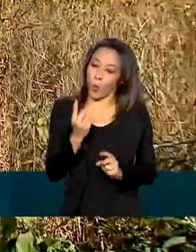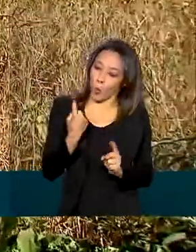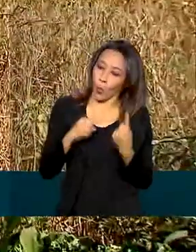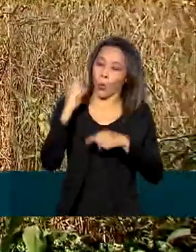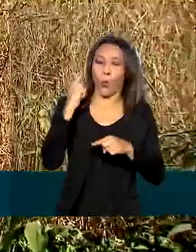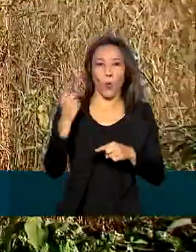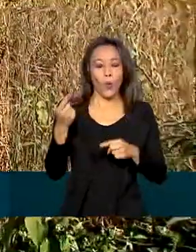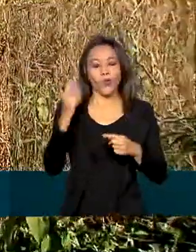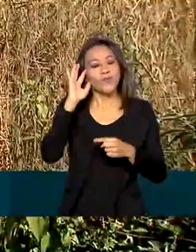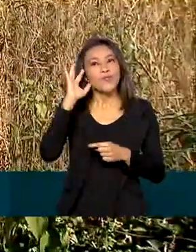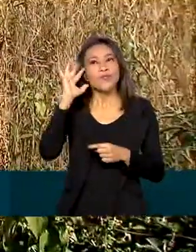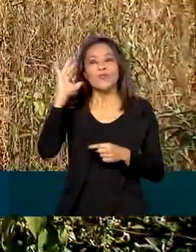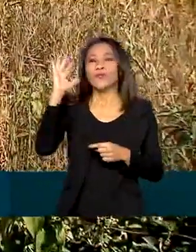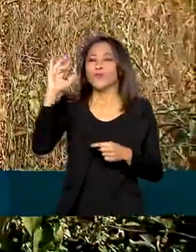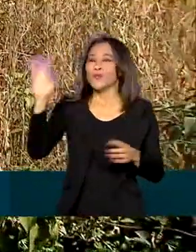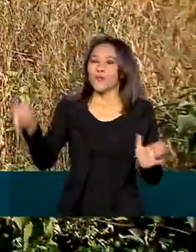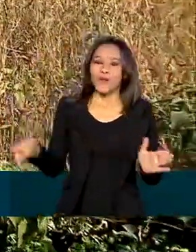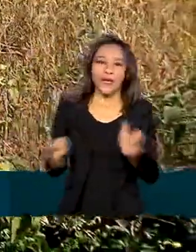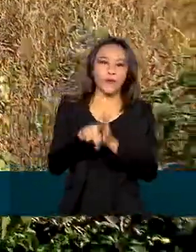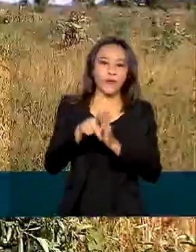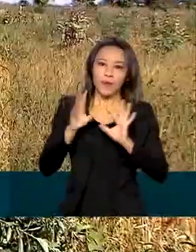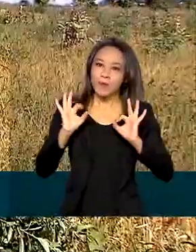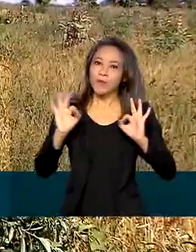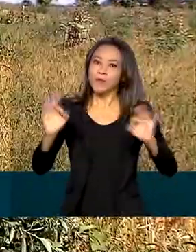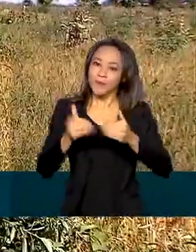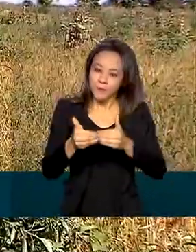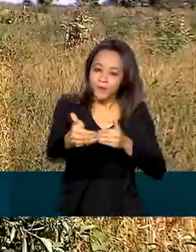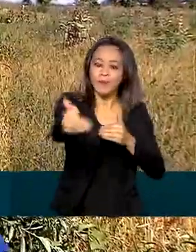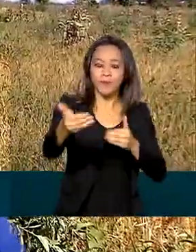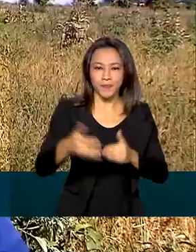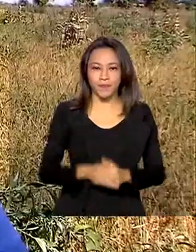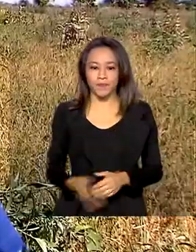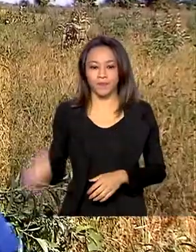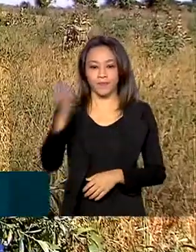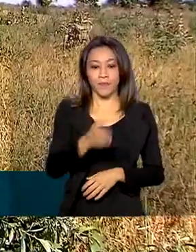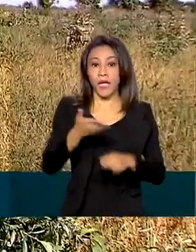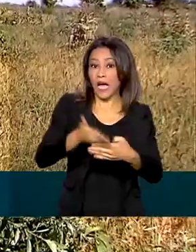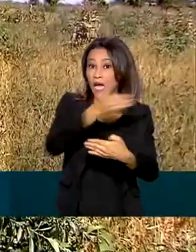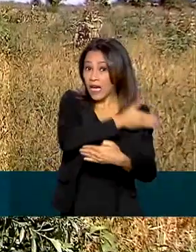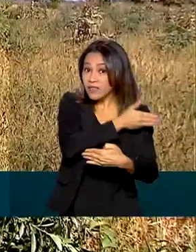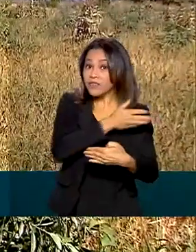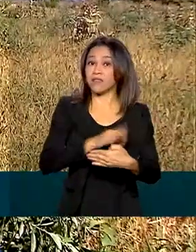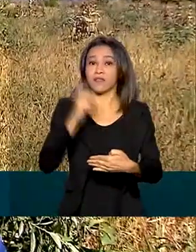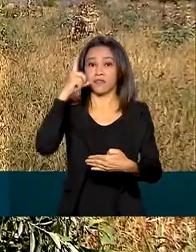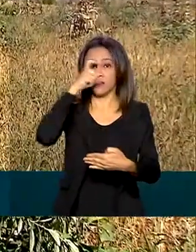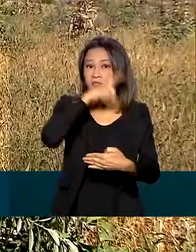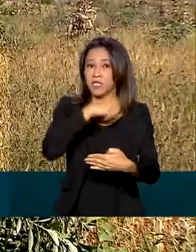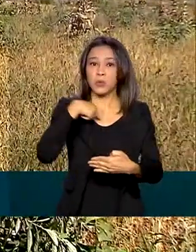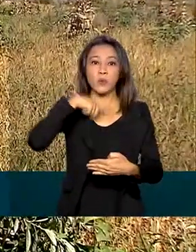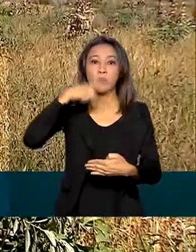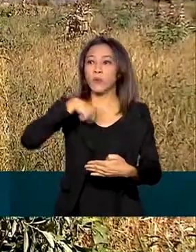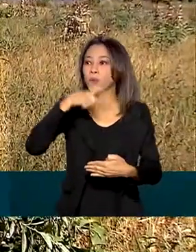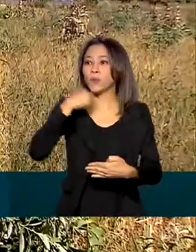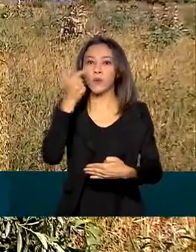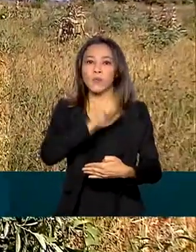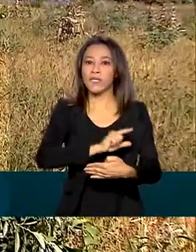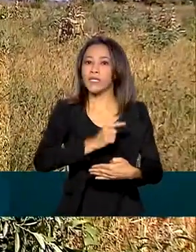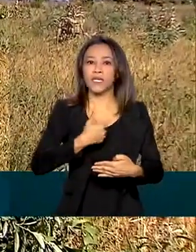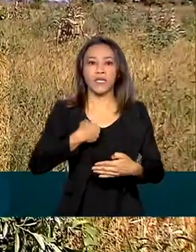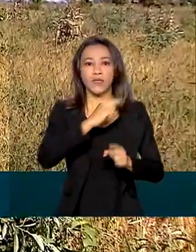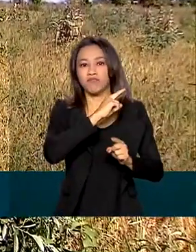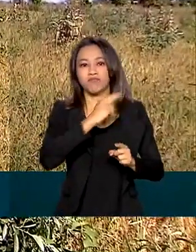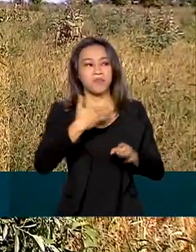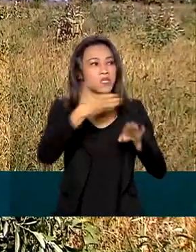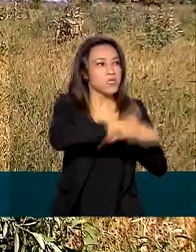conquista do tão sonhado título definitivo. Antes a gente era privado, não podia chegar no banco, não tinha como fazer um projeto,